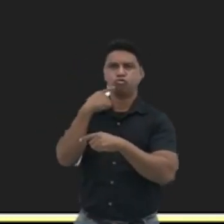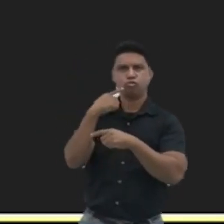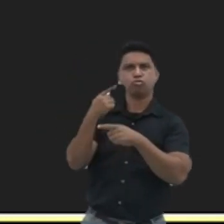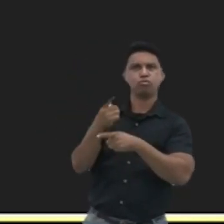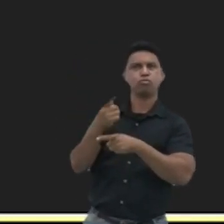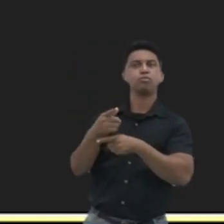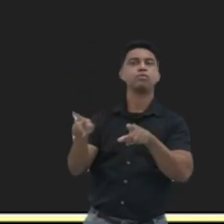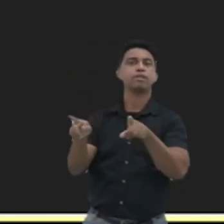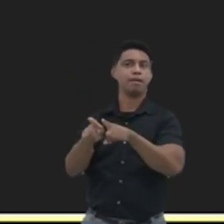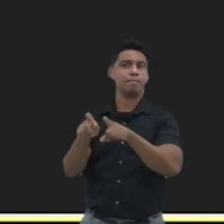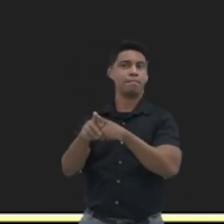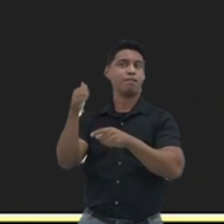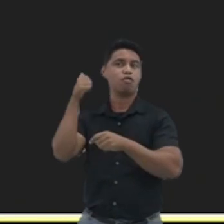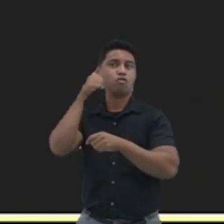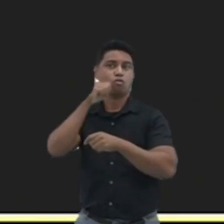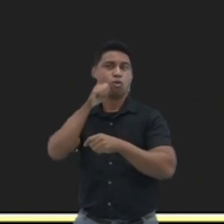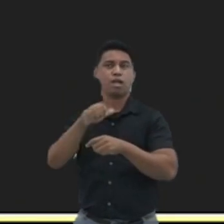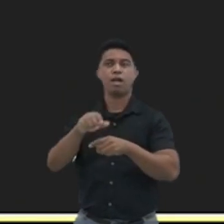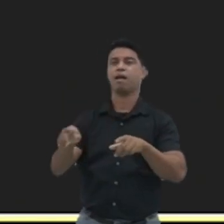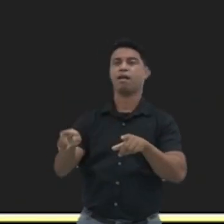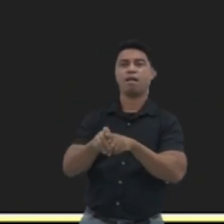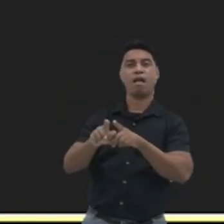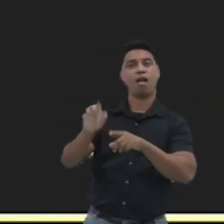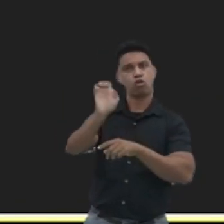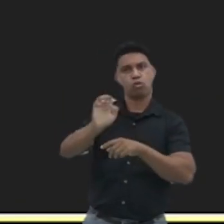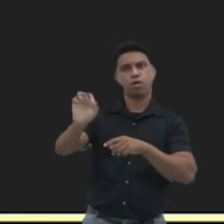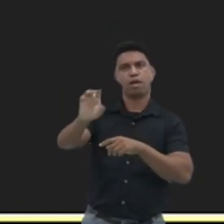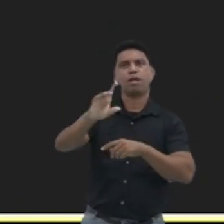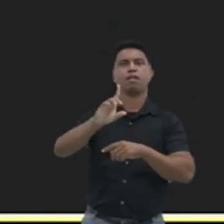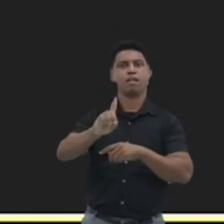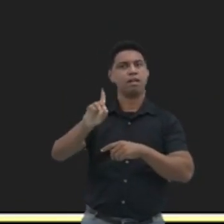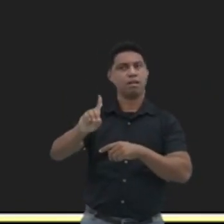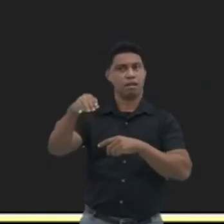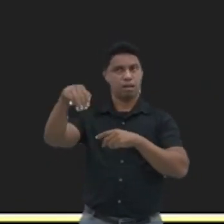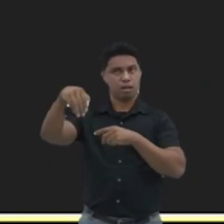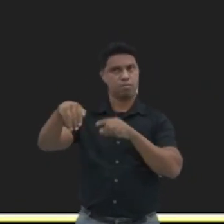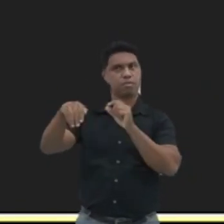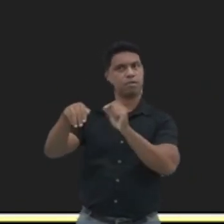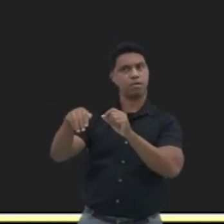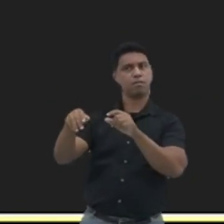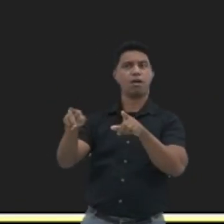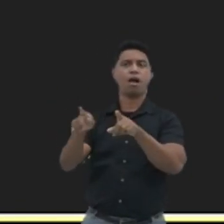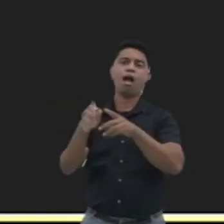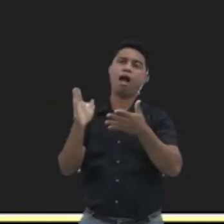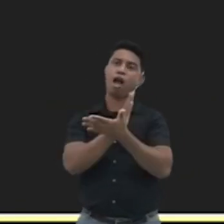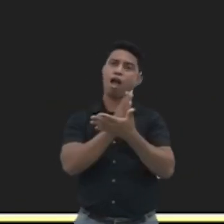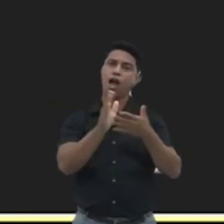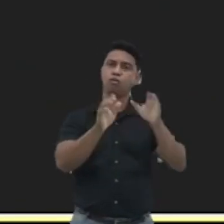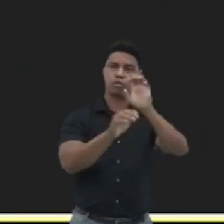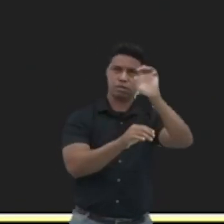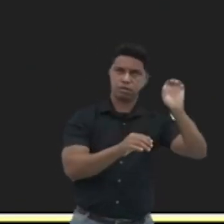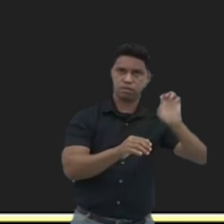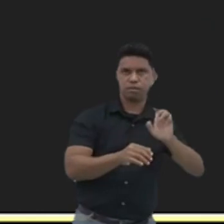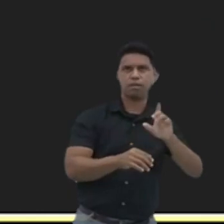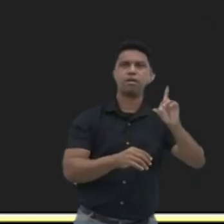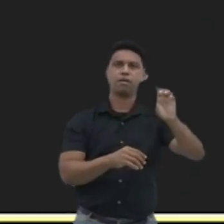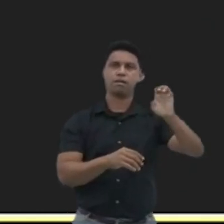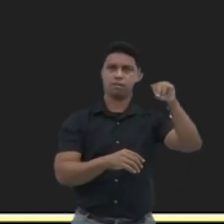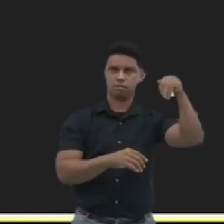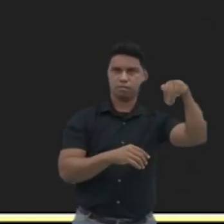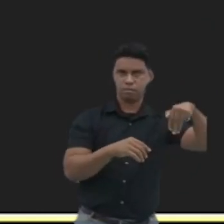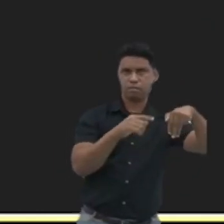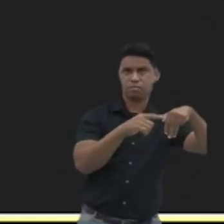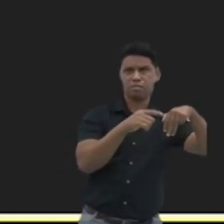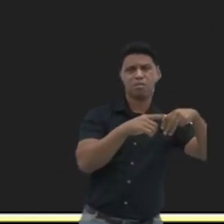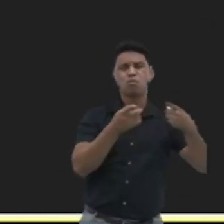aqui, em alguns estados é chamado de DEAN, de DEM, e seja por uma ocorrência de furto, roubo, que essa